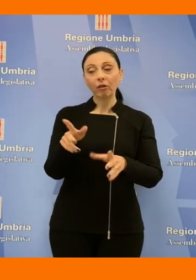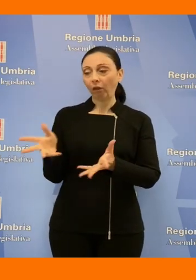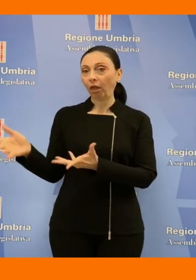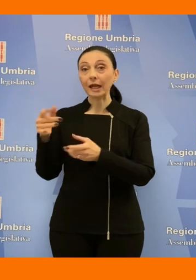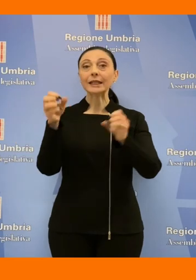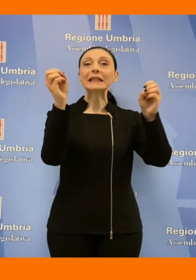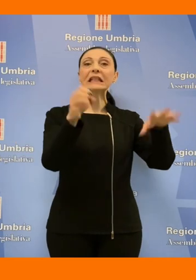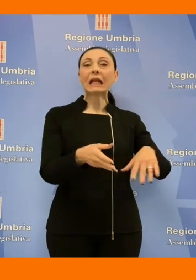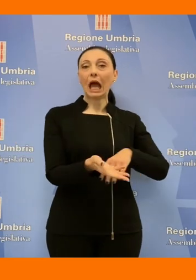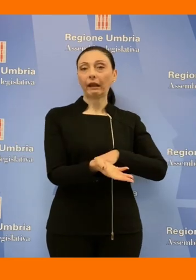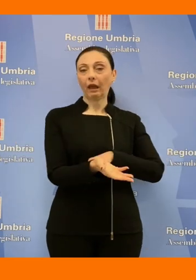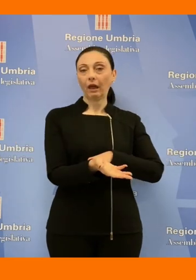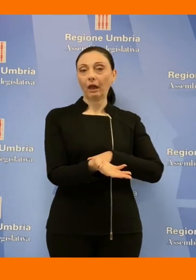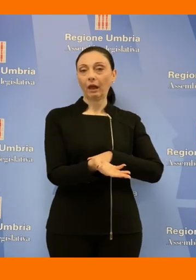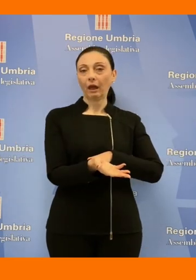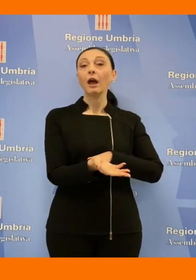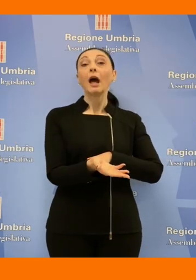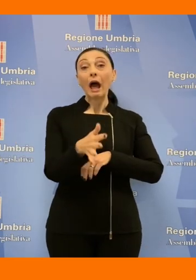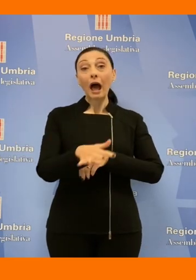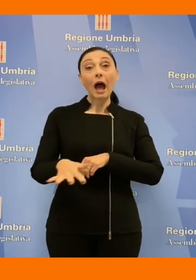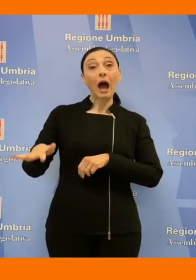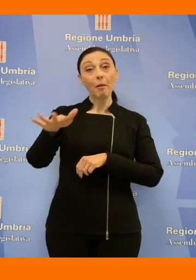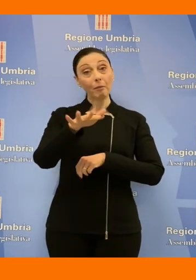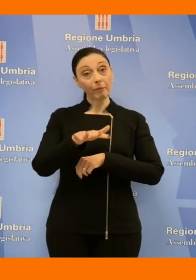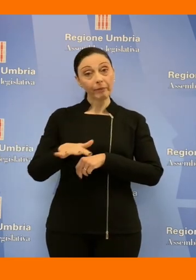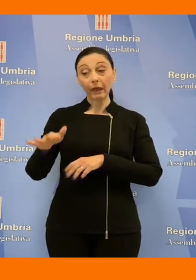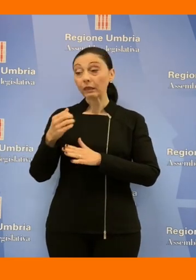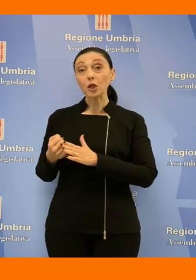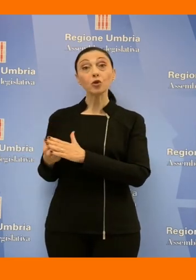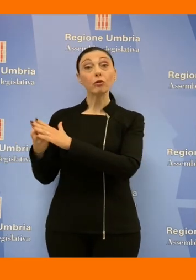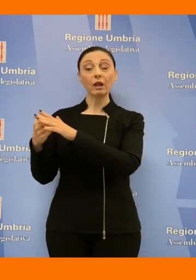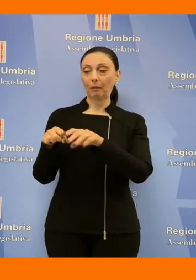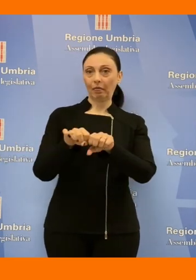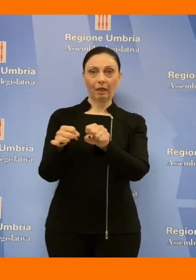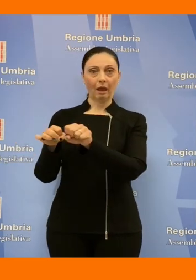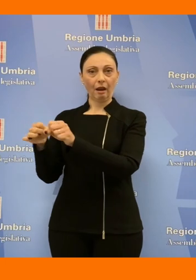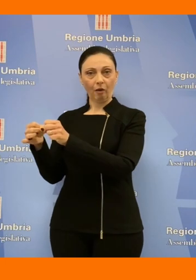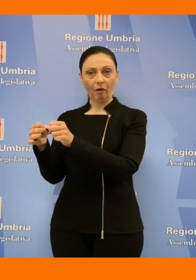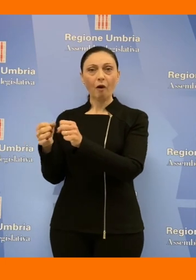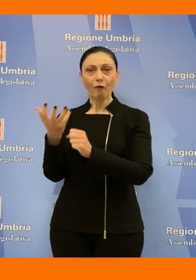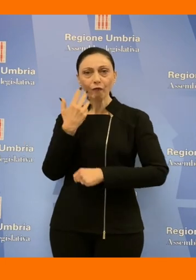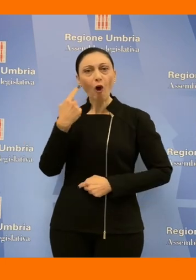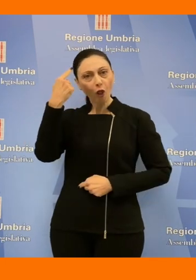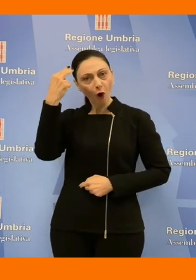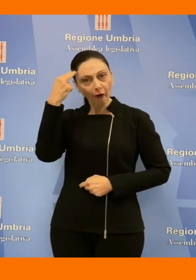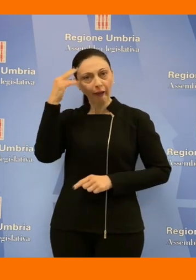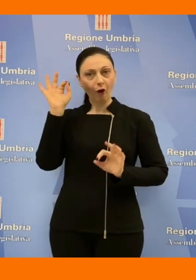conferiti in discarica con grave danno per l'ambiente e la sostenibilità del sistema. Io voglio ricordare qua proprio nel 2017